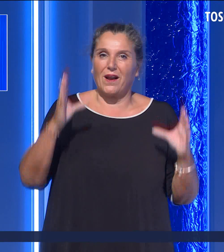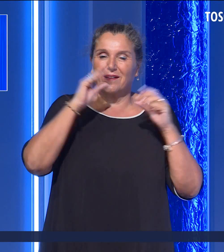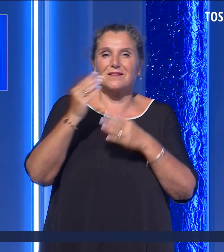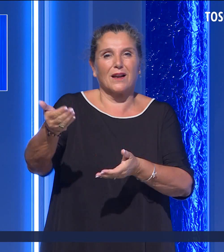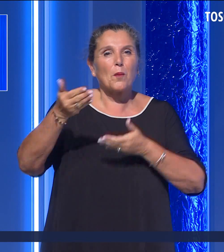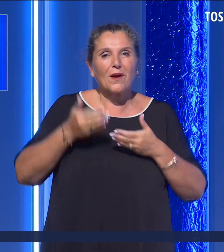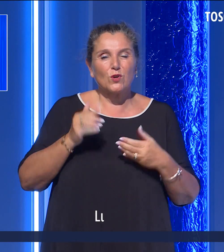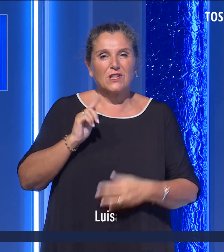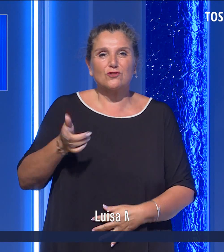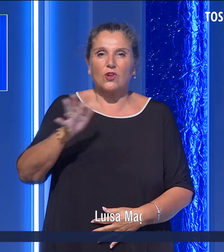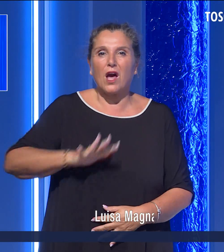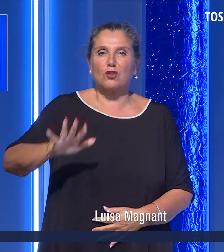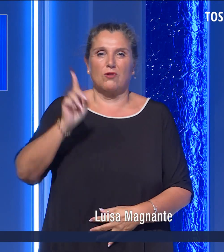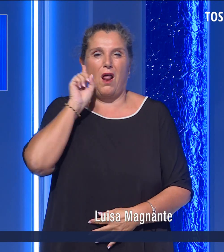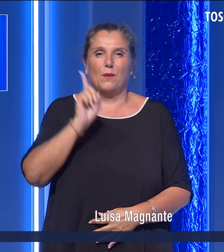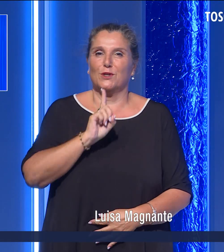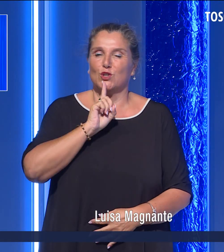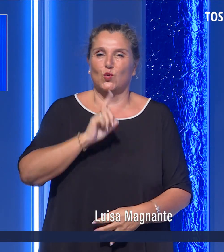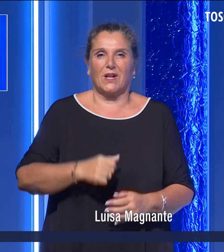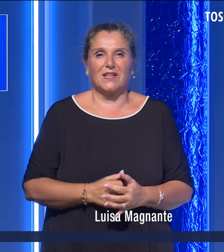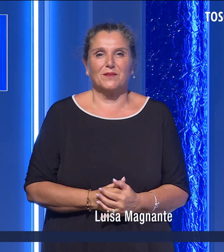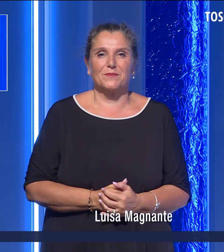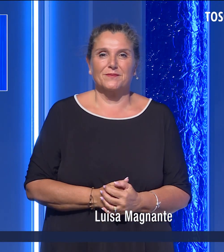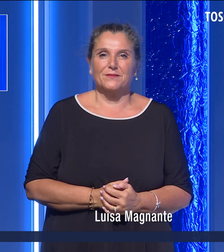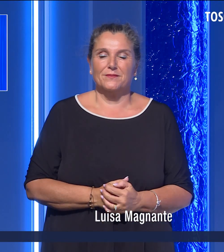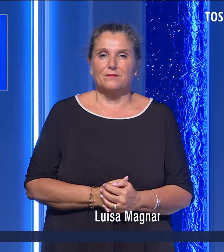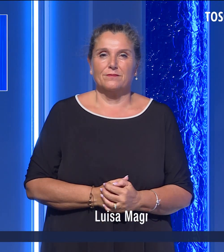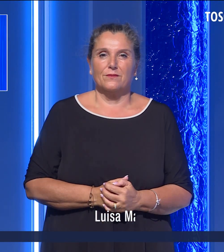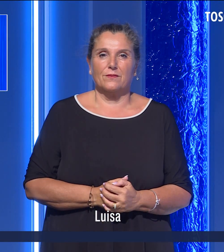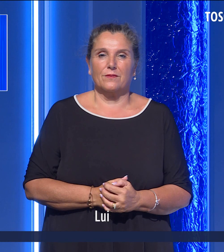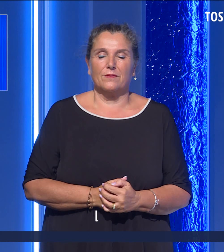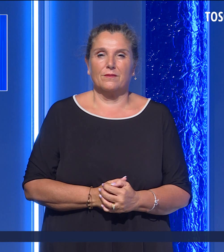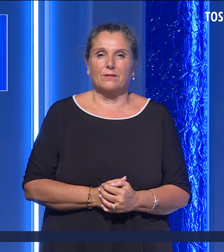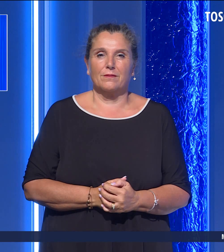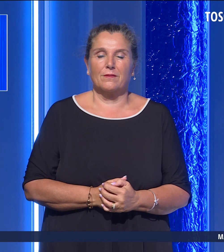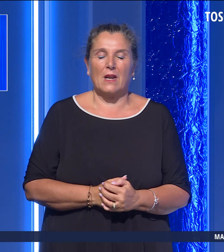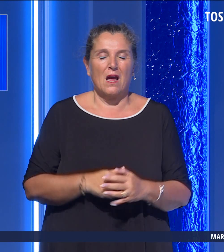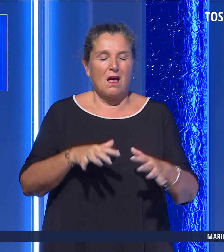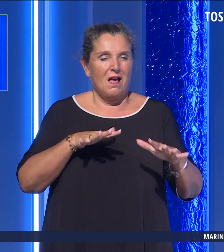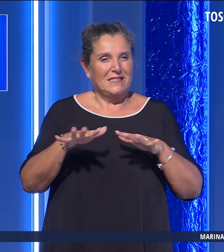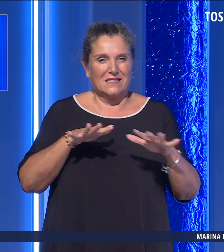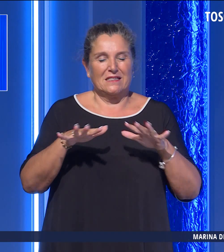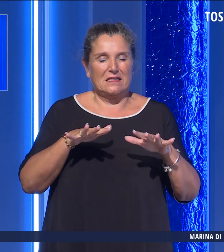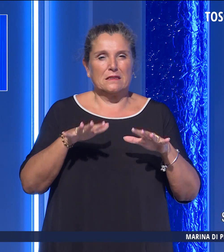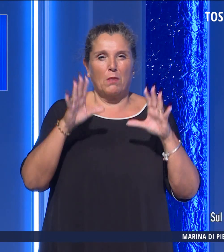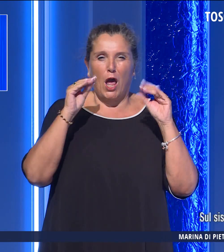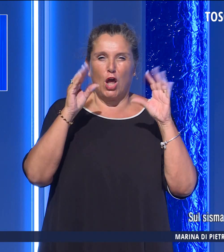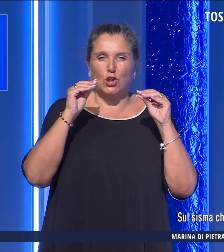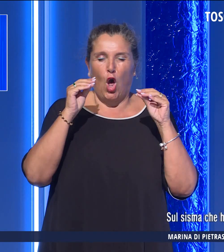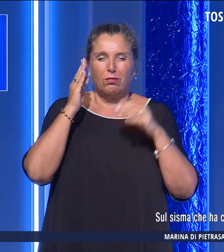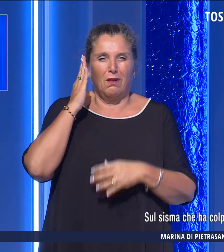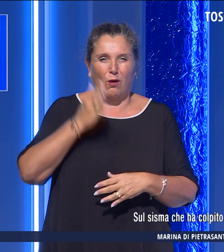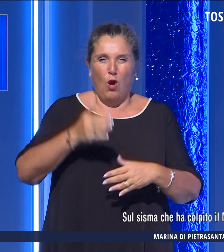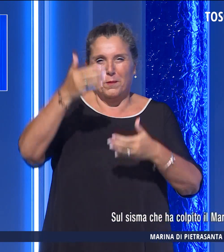Siamo trovati al telegiornale regionale per sordi. Sul sisma che nella notte ha colpito il